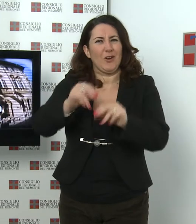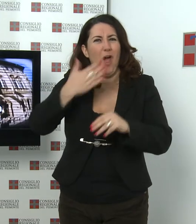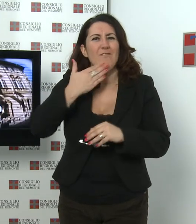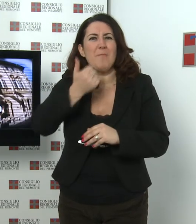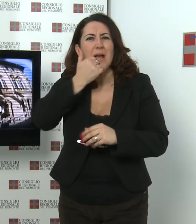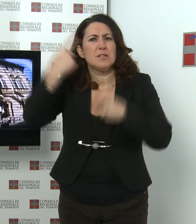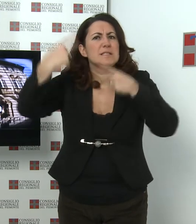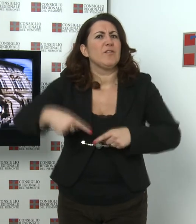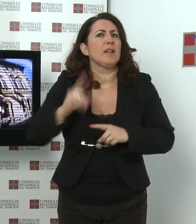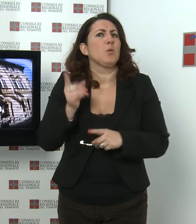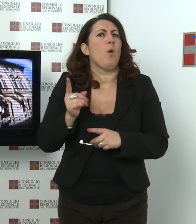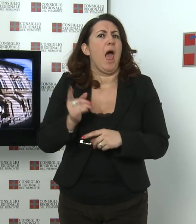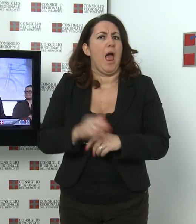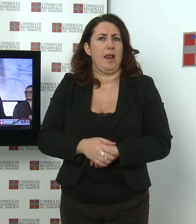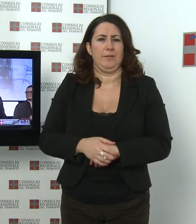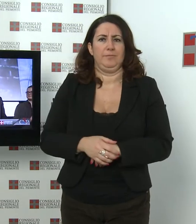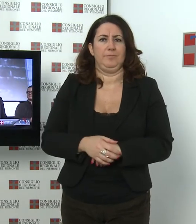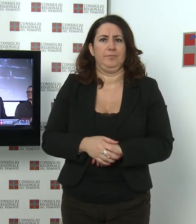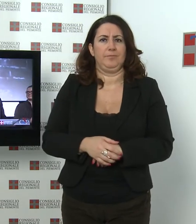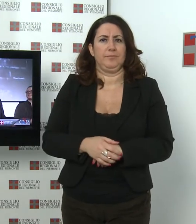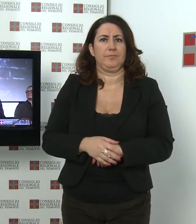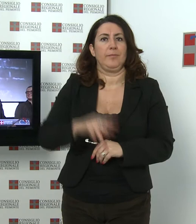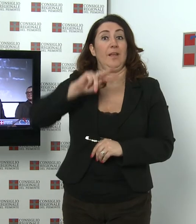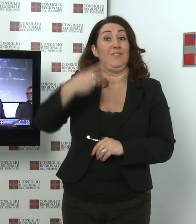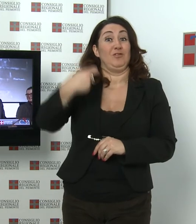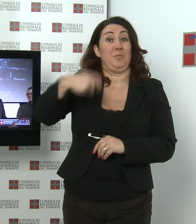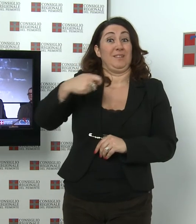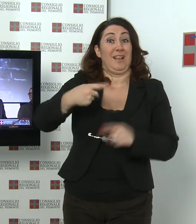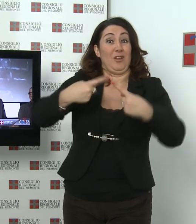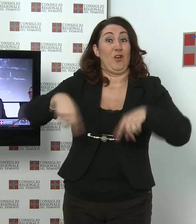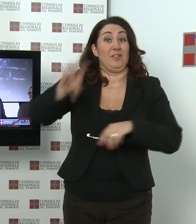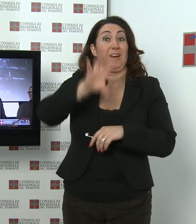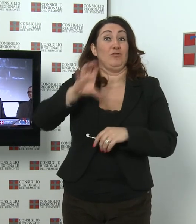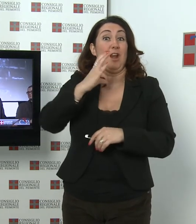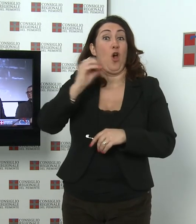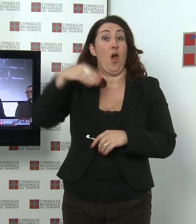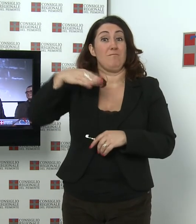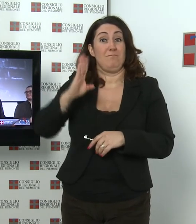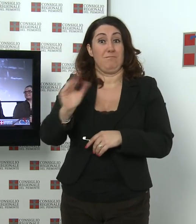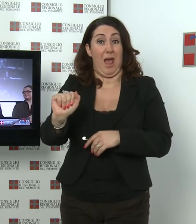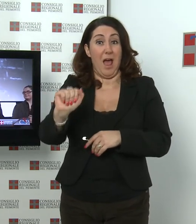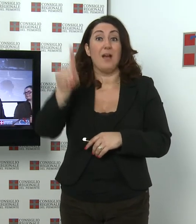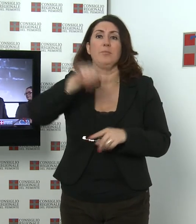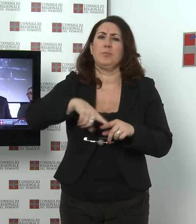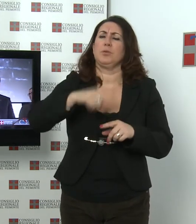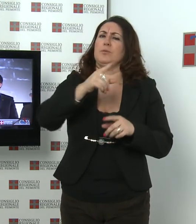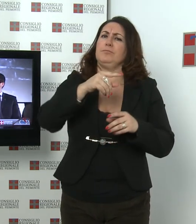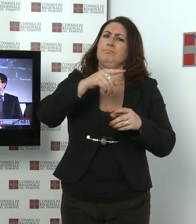vicepresidente del Consiglio regionale Fabrizio Comba e il componente dell'ufficio di presidenza della consulta